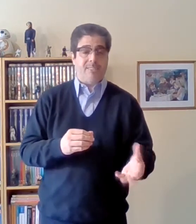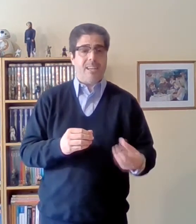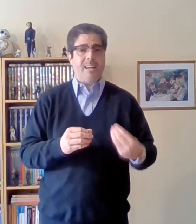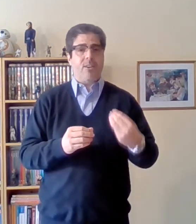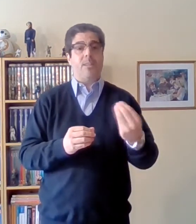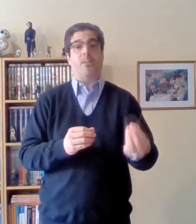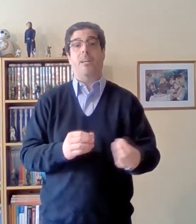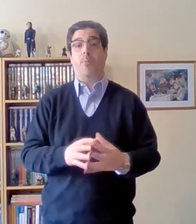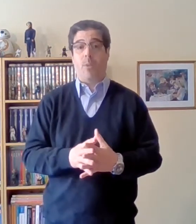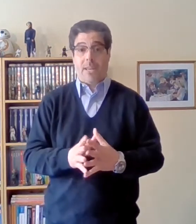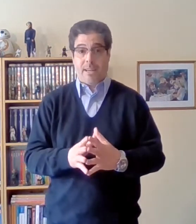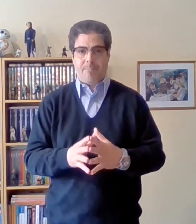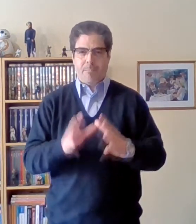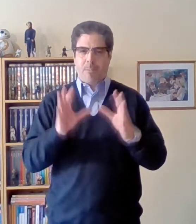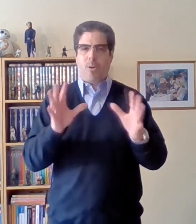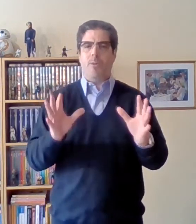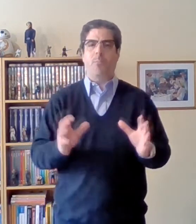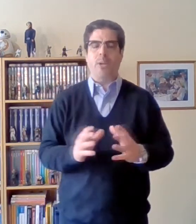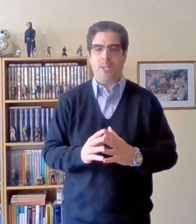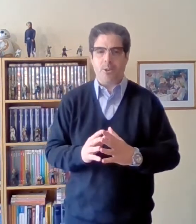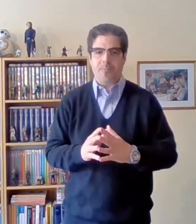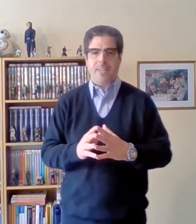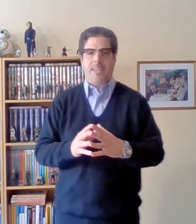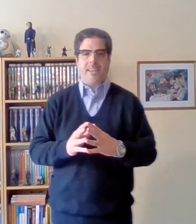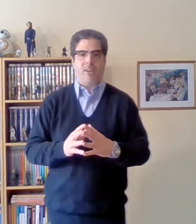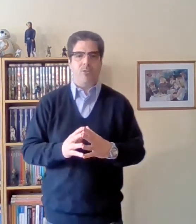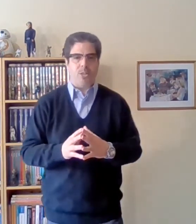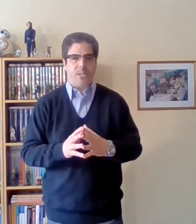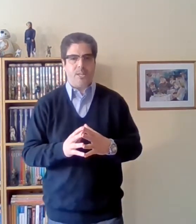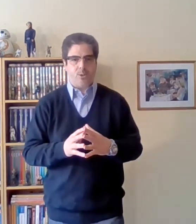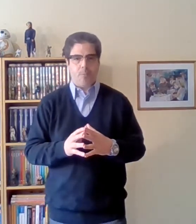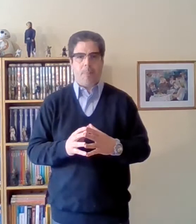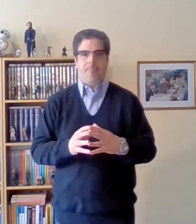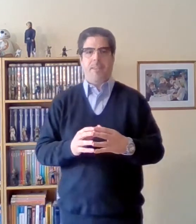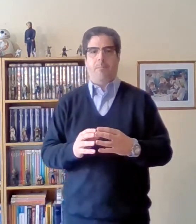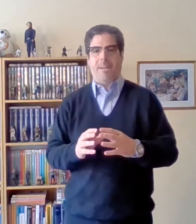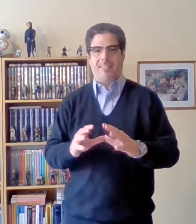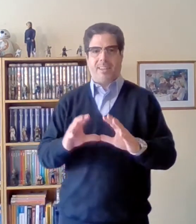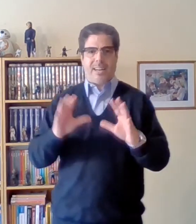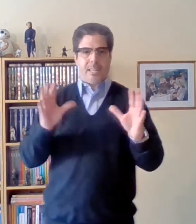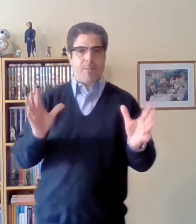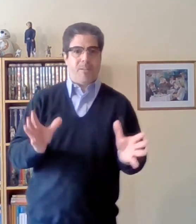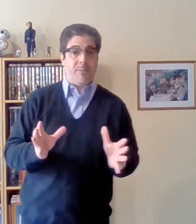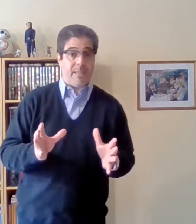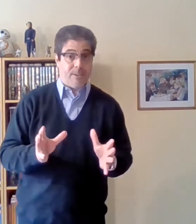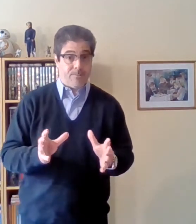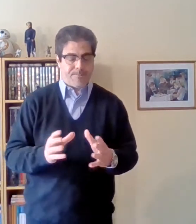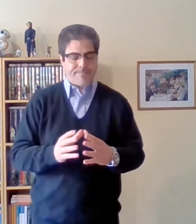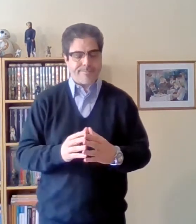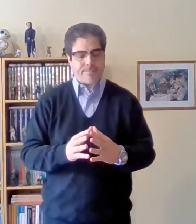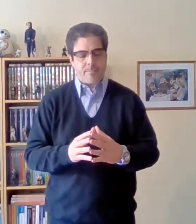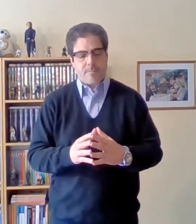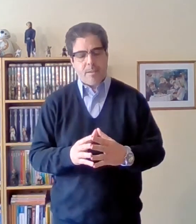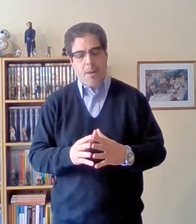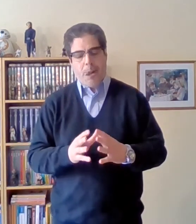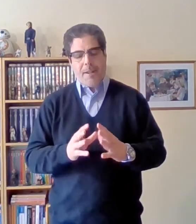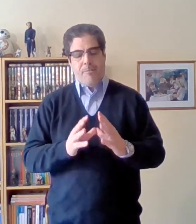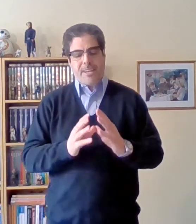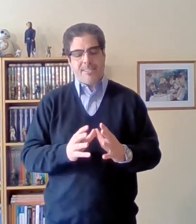salario y la teoría de la plusvalía vamos a ver un poquito en qué consiste esto para cerrar este primer video fíjense